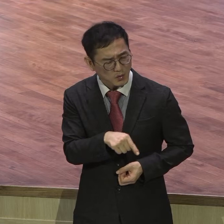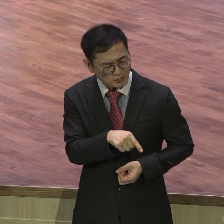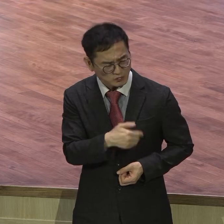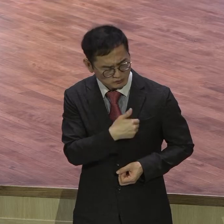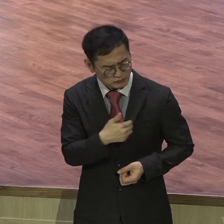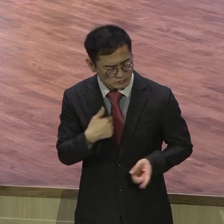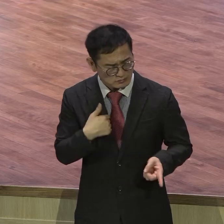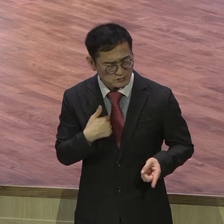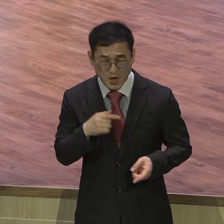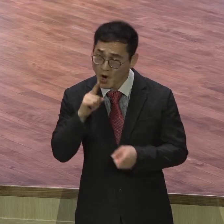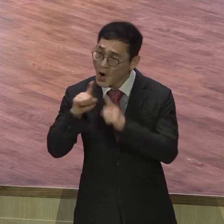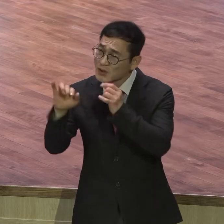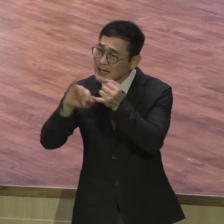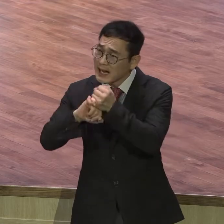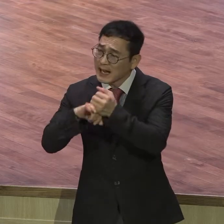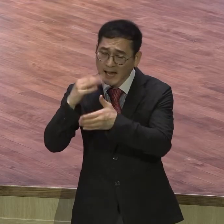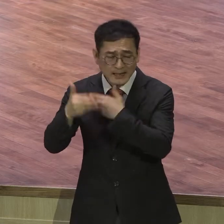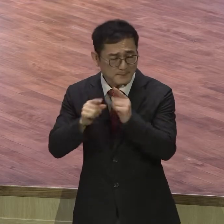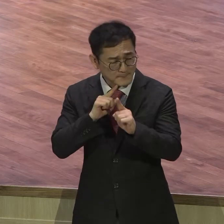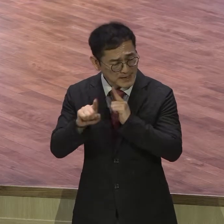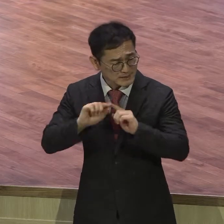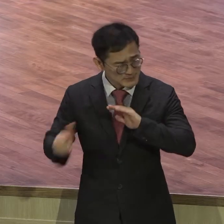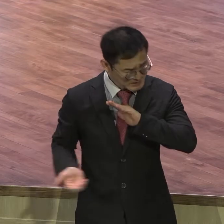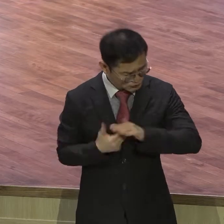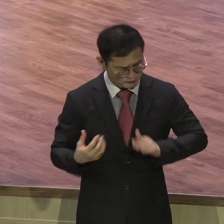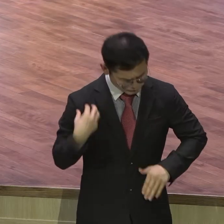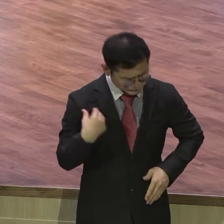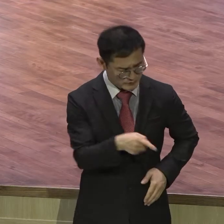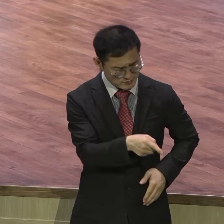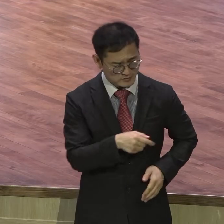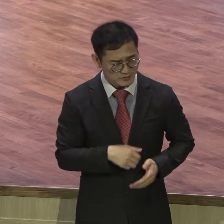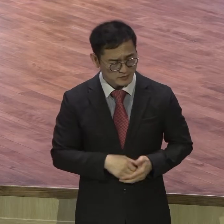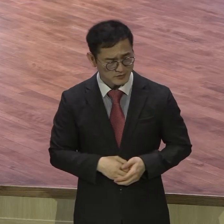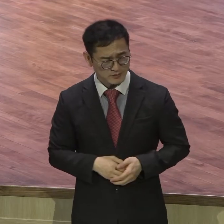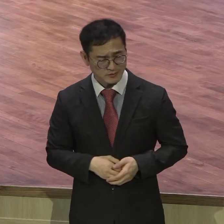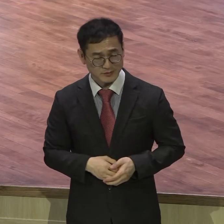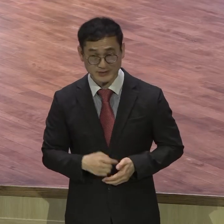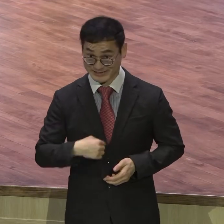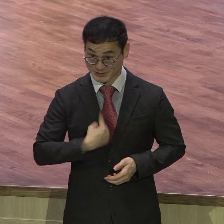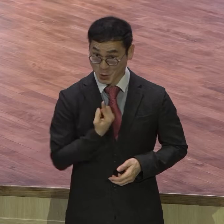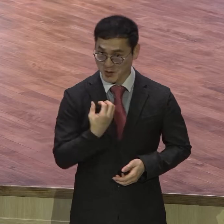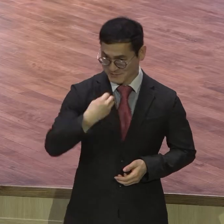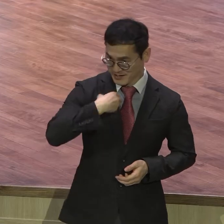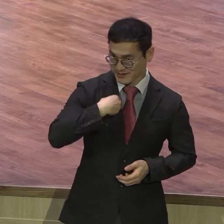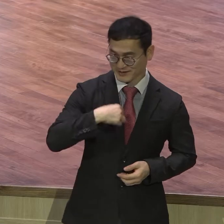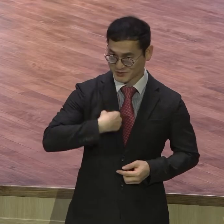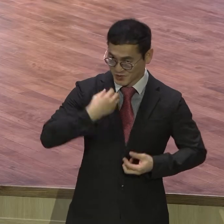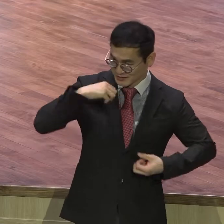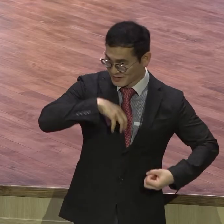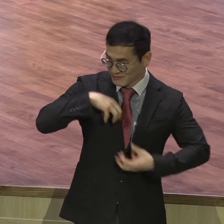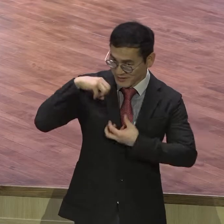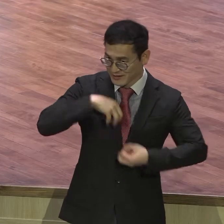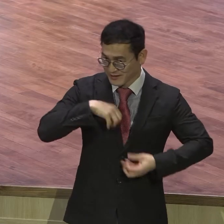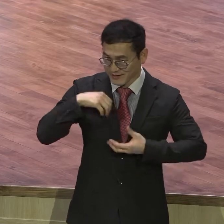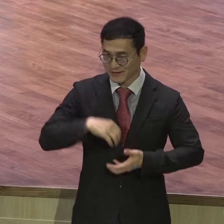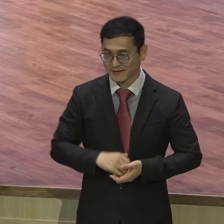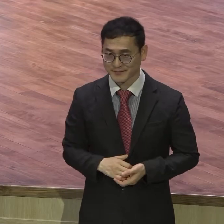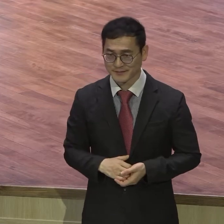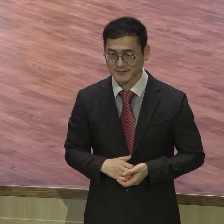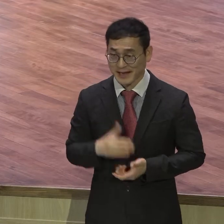성취하는 하나님의 성전으로서 하나님의 이 시대에 부른받은 사명자로서 하나님의 신의 말씀을